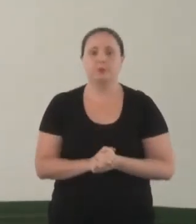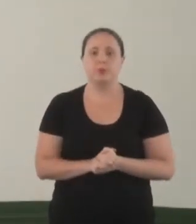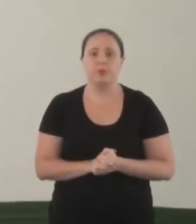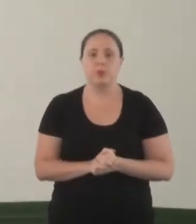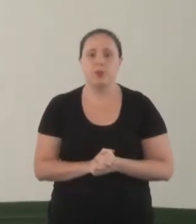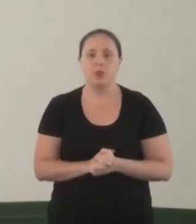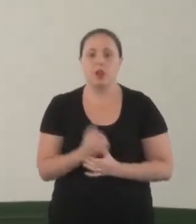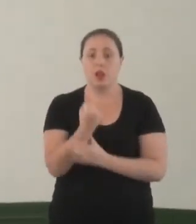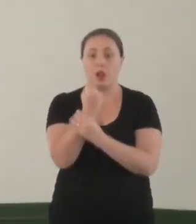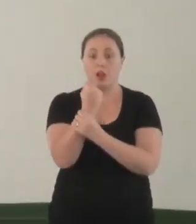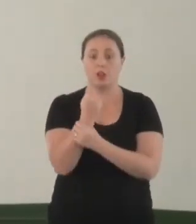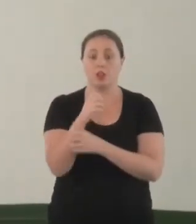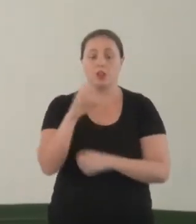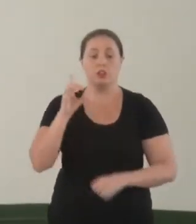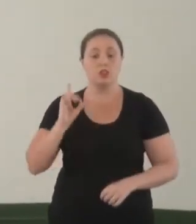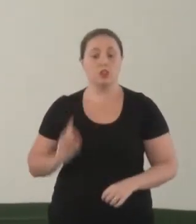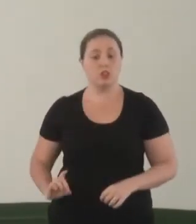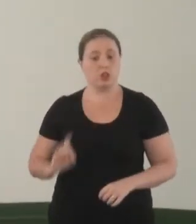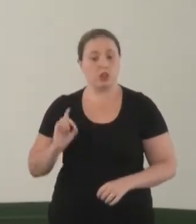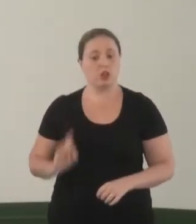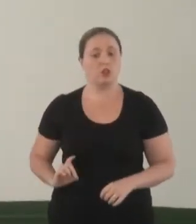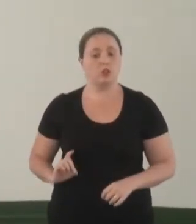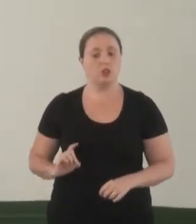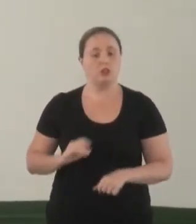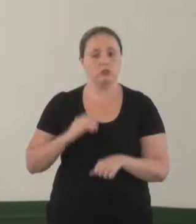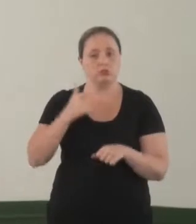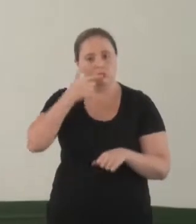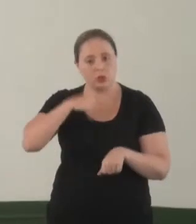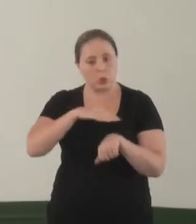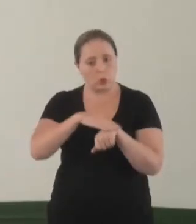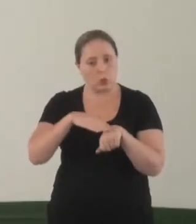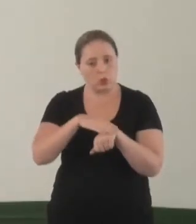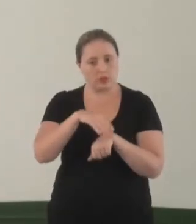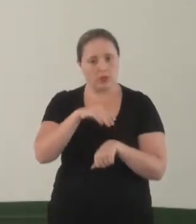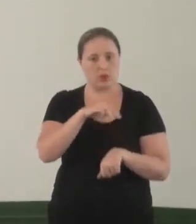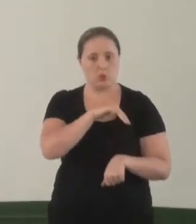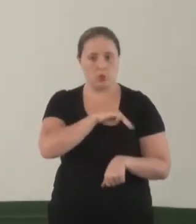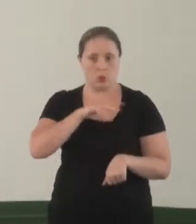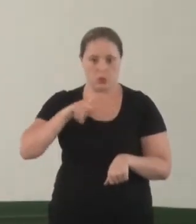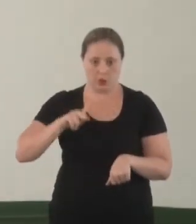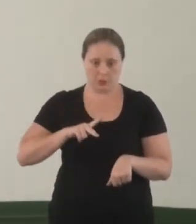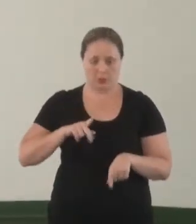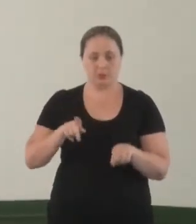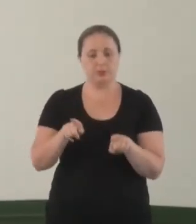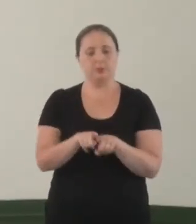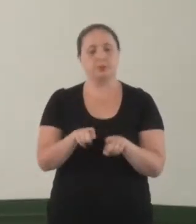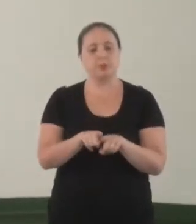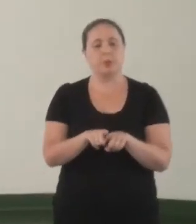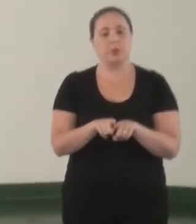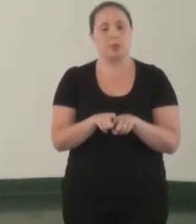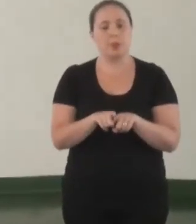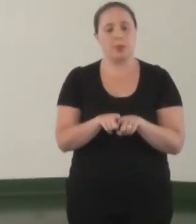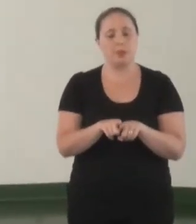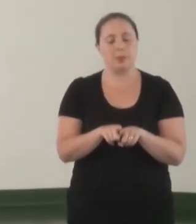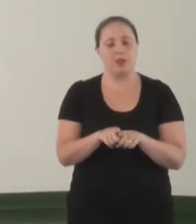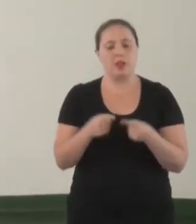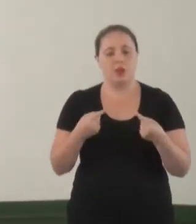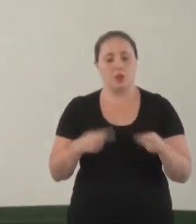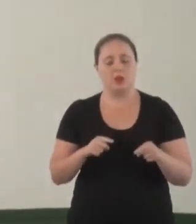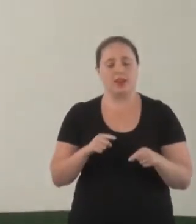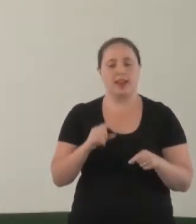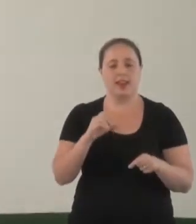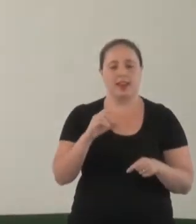Garantia do direito de ser ouvido por membro do MP. Combate às operações de caráter higienista.